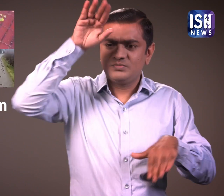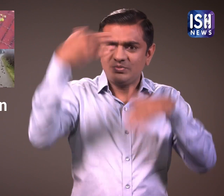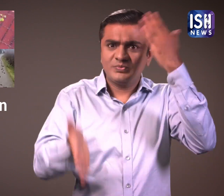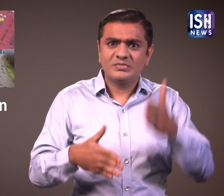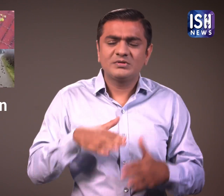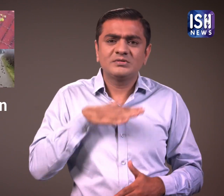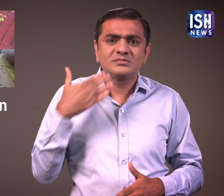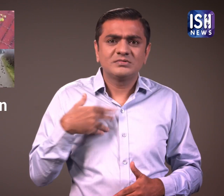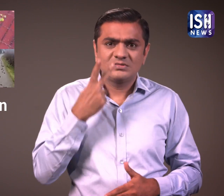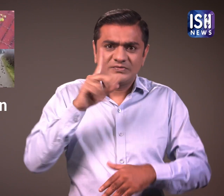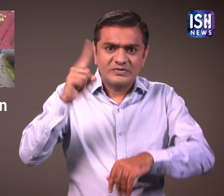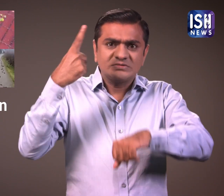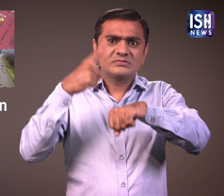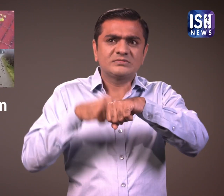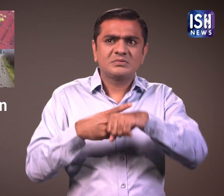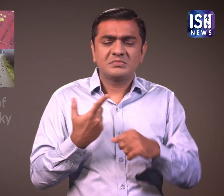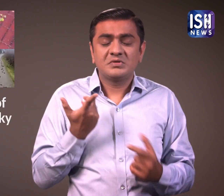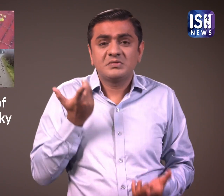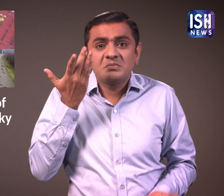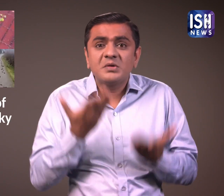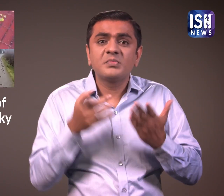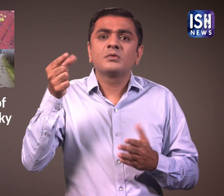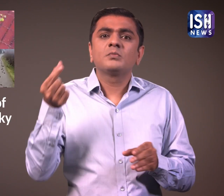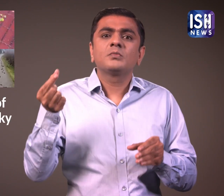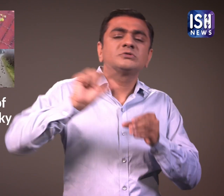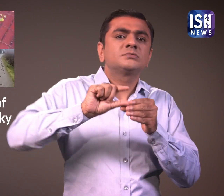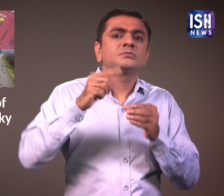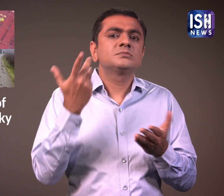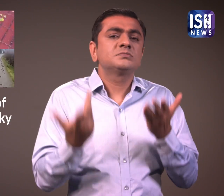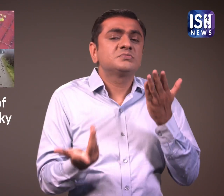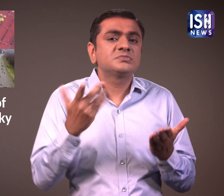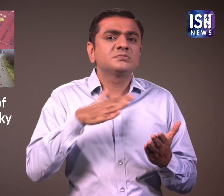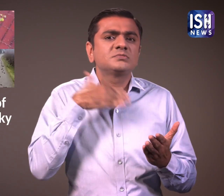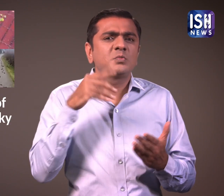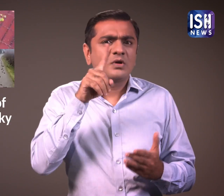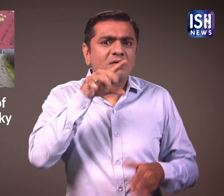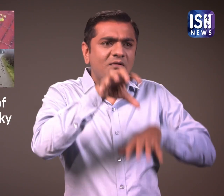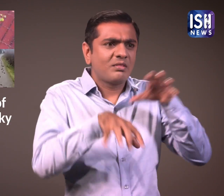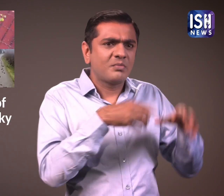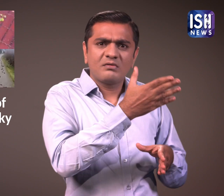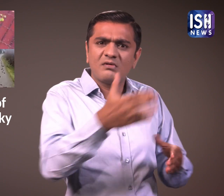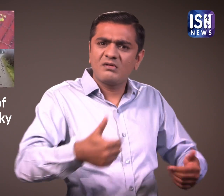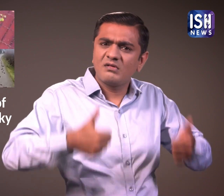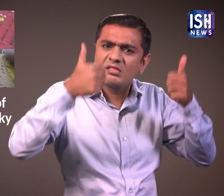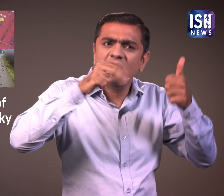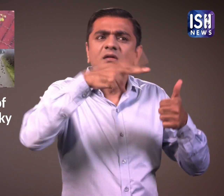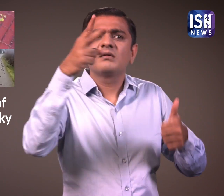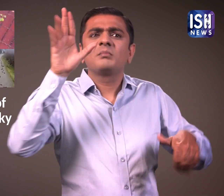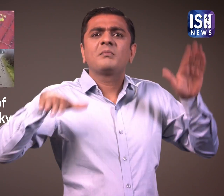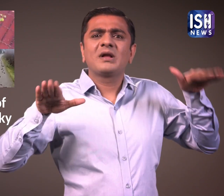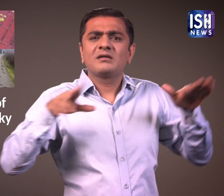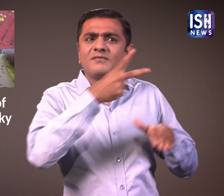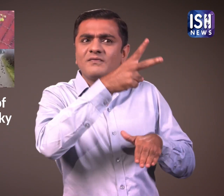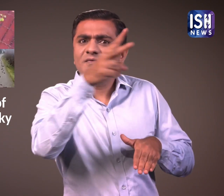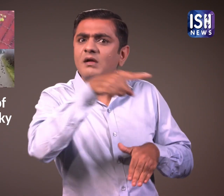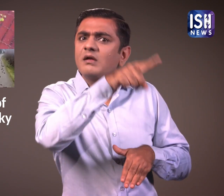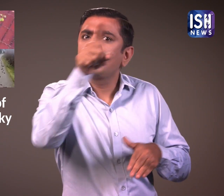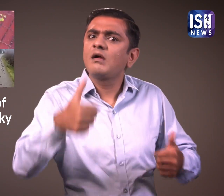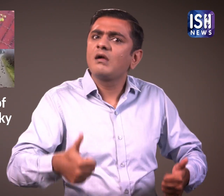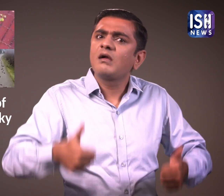पहली बार है जब उन्होंने ऐसी घटना देखी है और सेंदेय है कि शायद यहां जहर का मामला है क्योंकि अन्य पक्षियों और जानवरों को सपश्ट